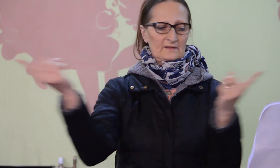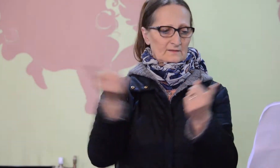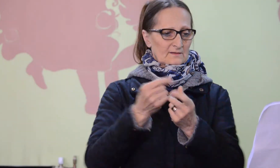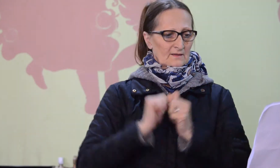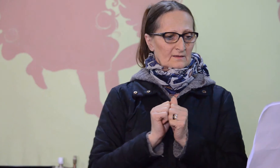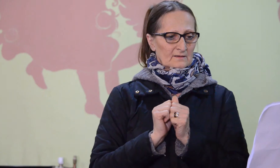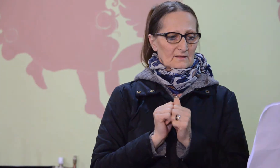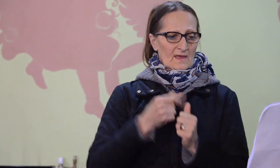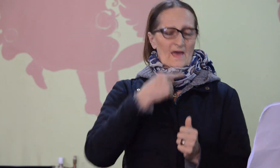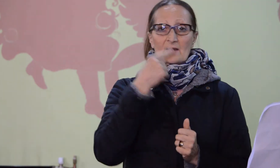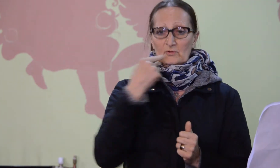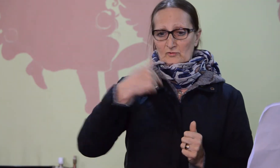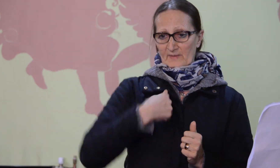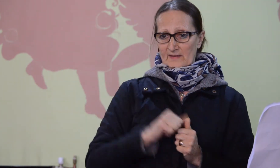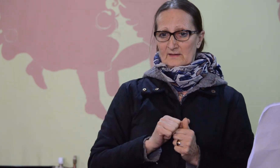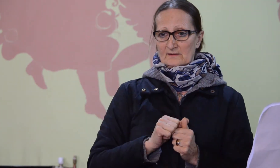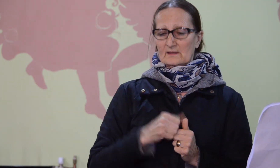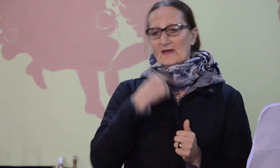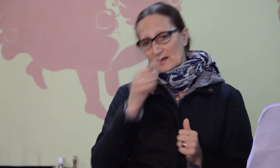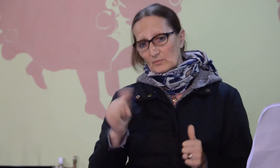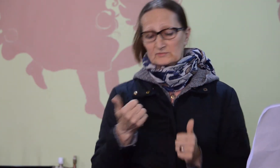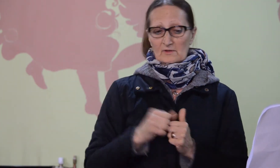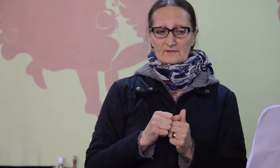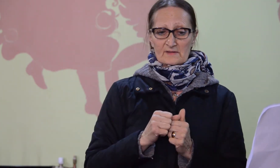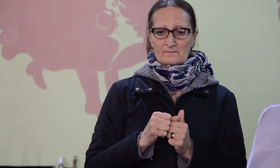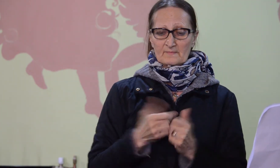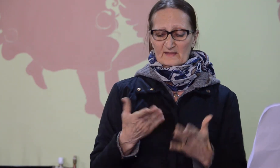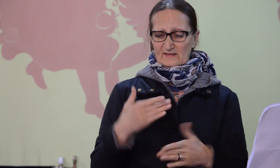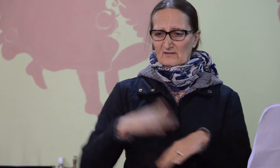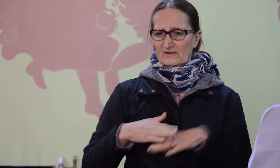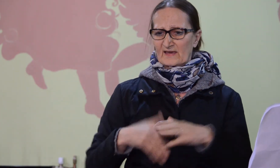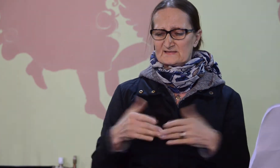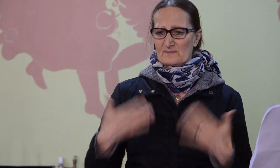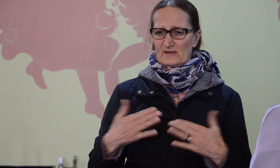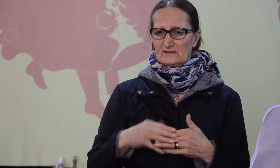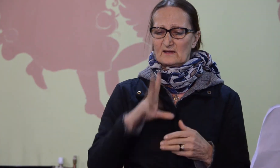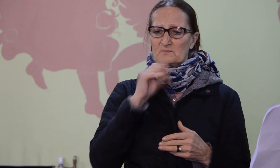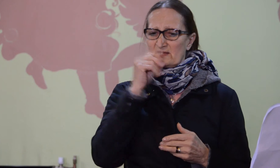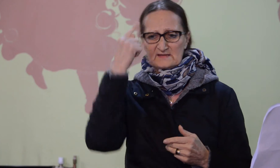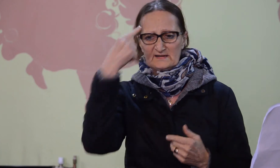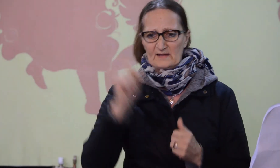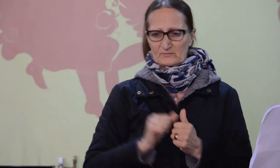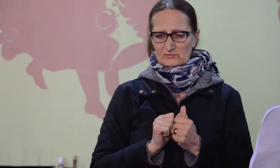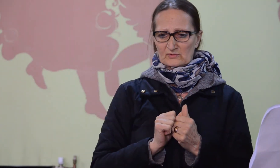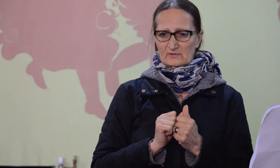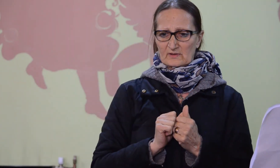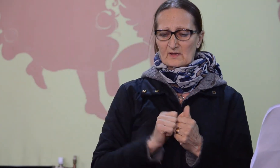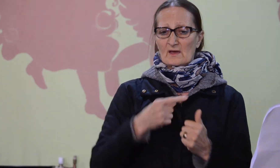Elmondom én, elmondanám, de béna a kezem, s dadog a szám. Elmondanám az út